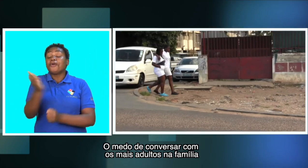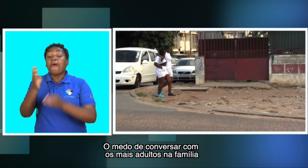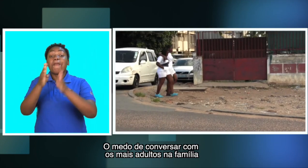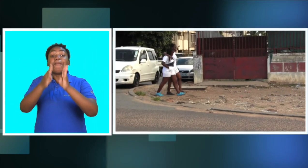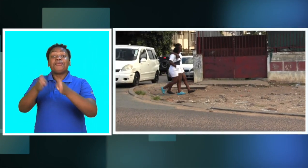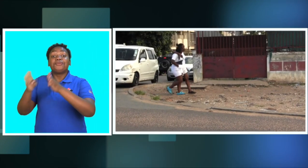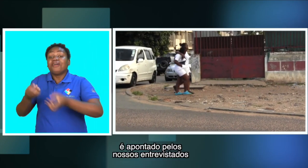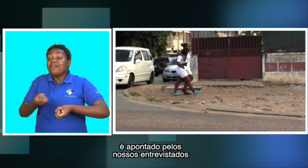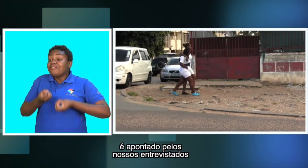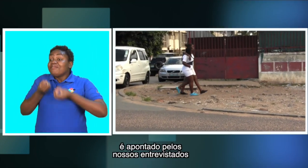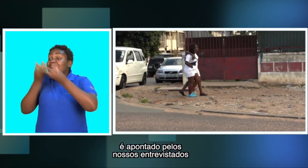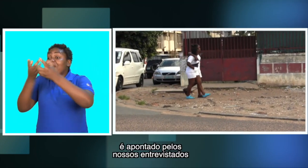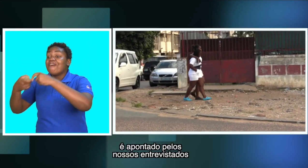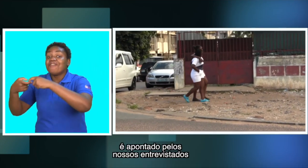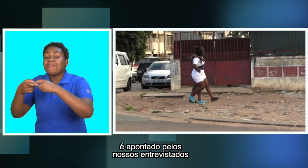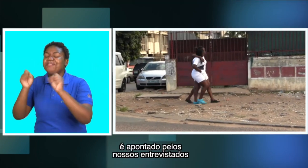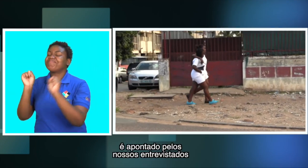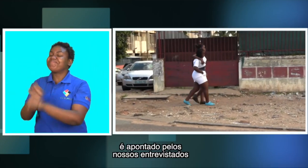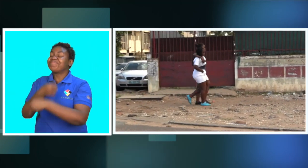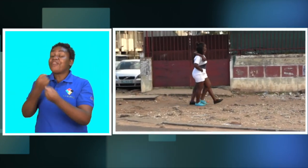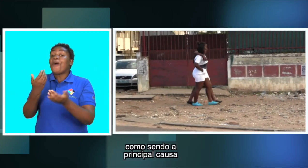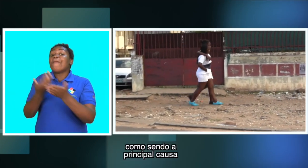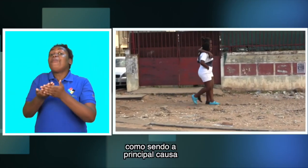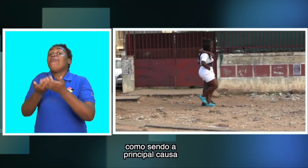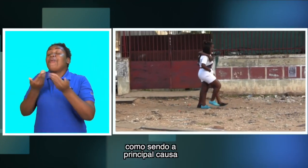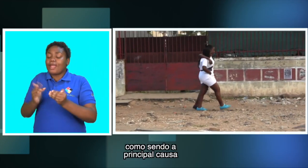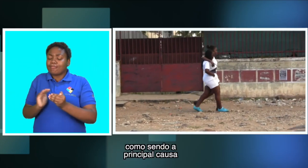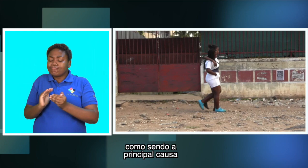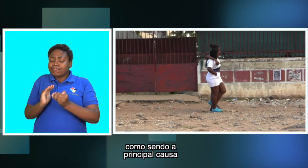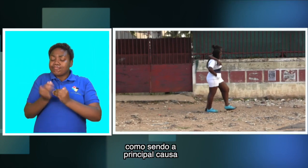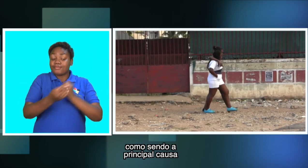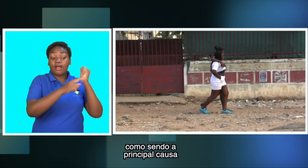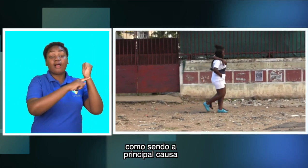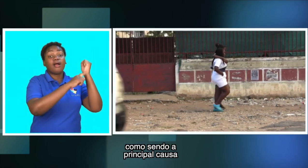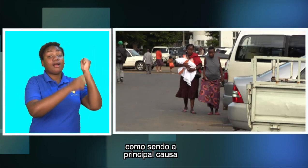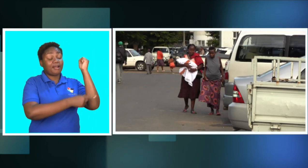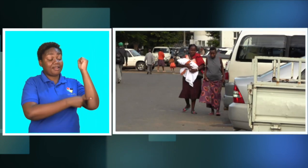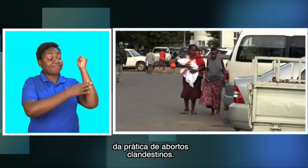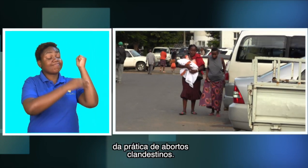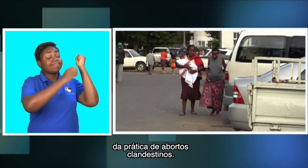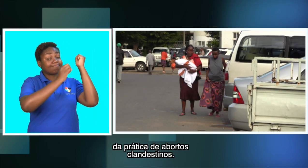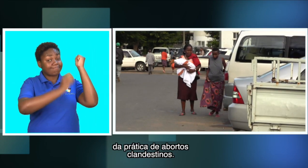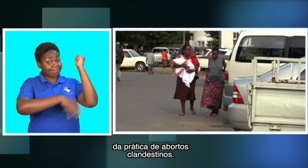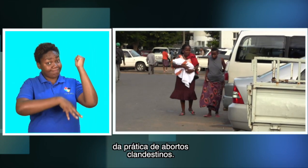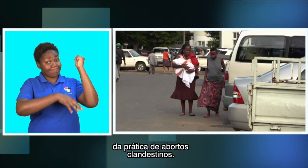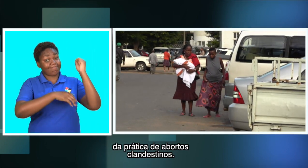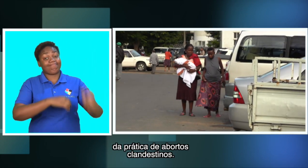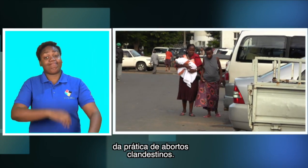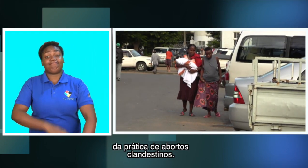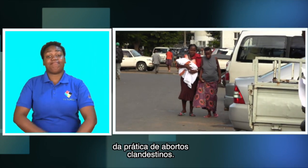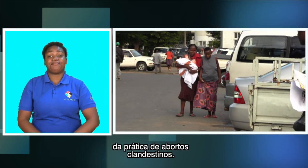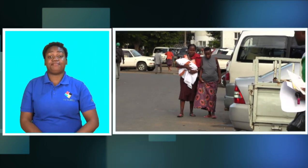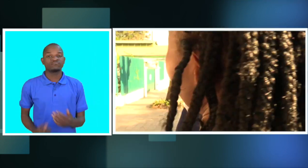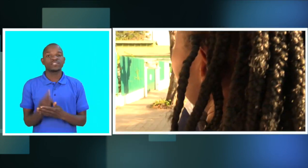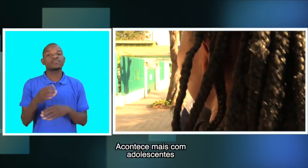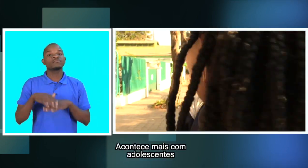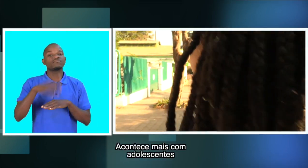é apontado pelos nossos entrevistados como sendo a principal causa para a prática de abortos clandestinos. Eu conheço mais com